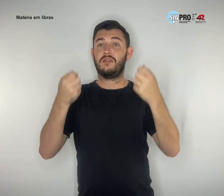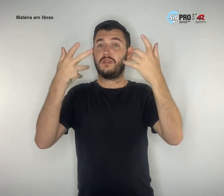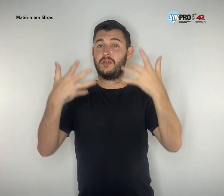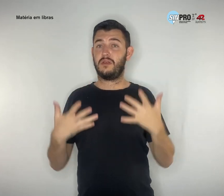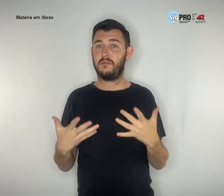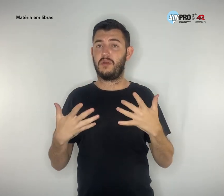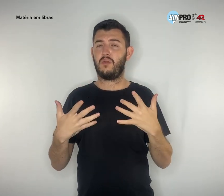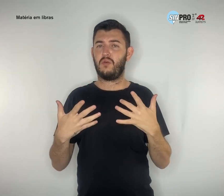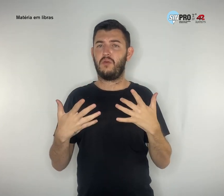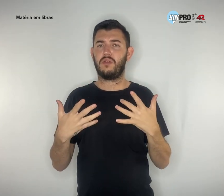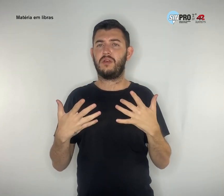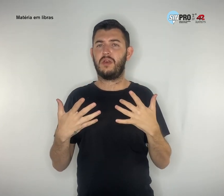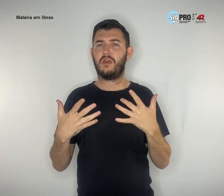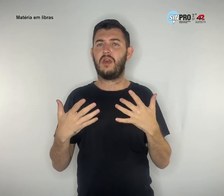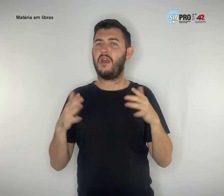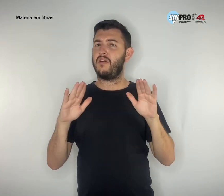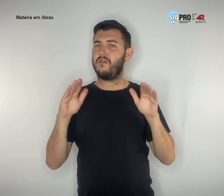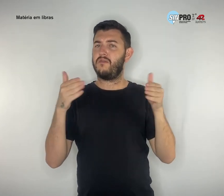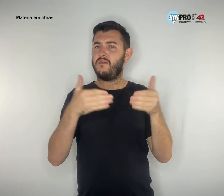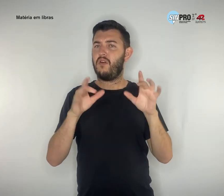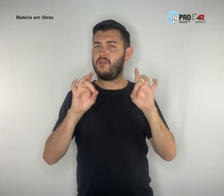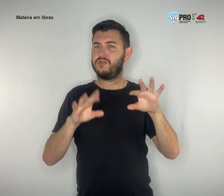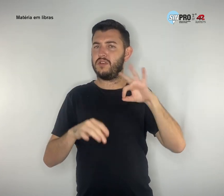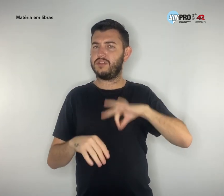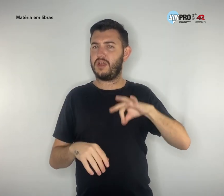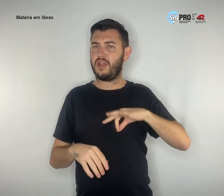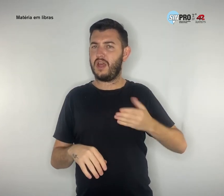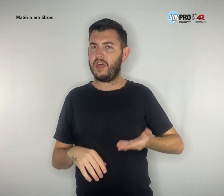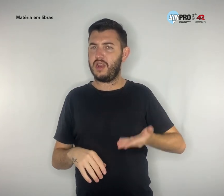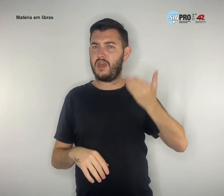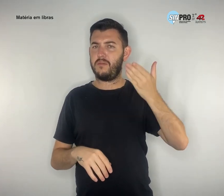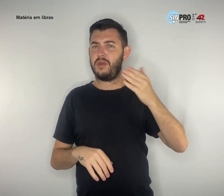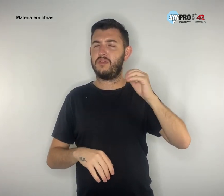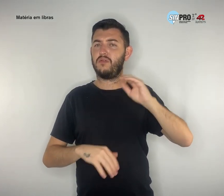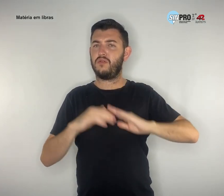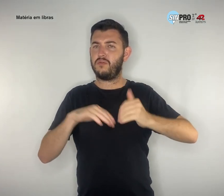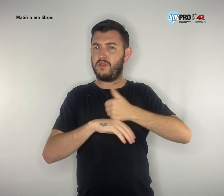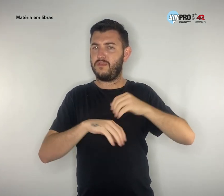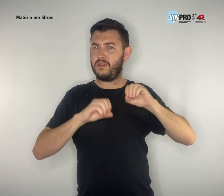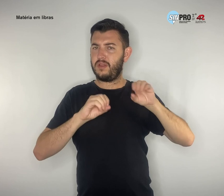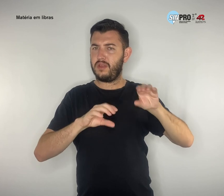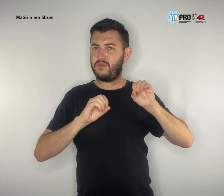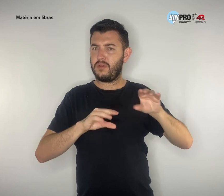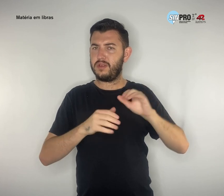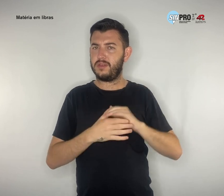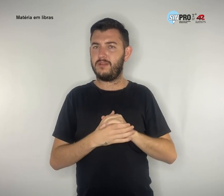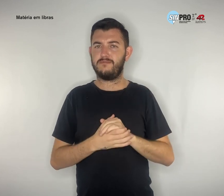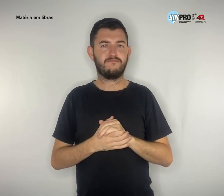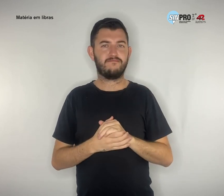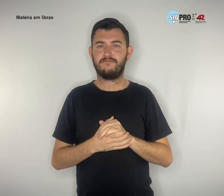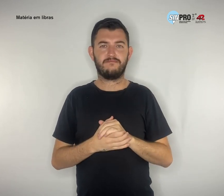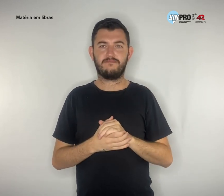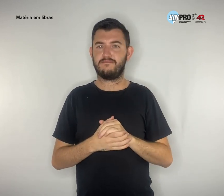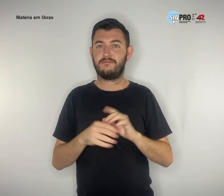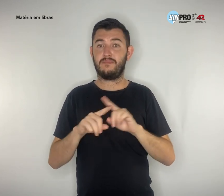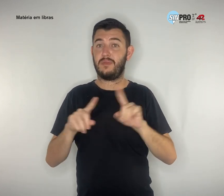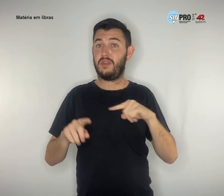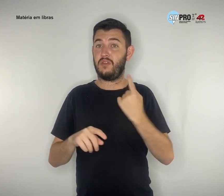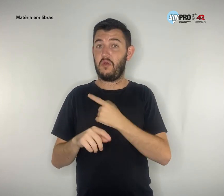somente em torno do aumento salarial dos educadores. Não lutamos só por aumento